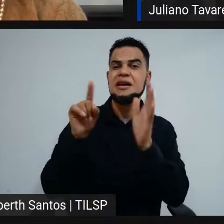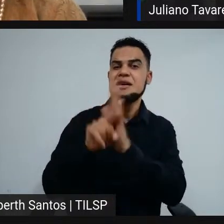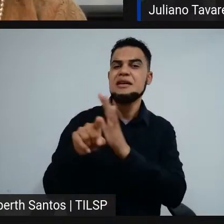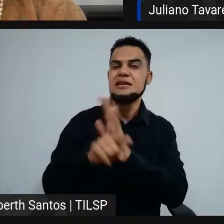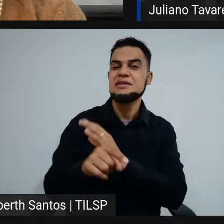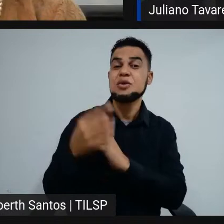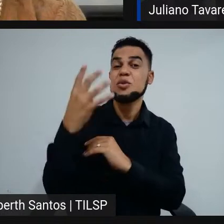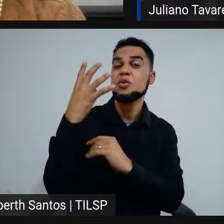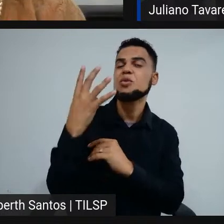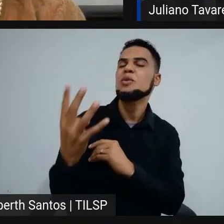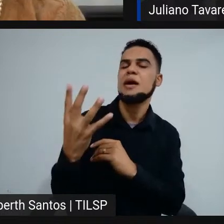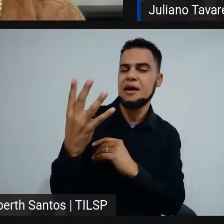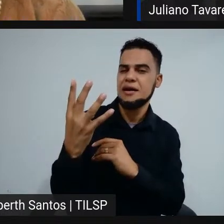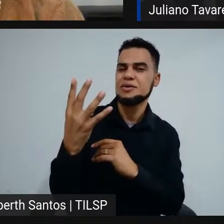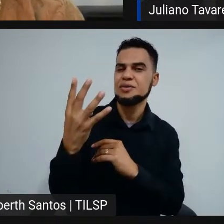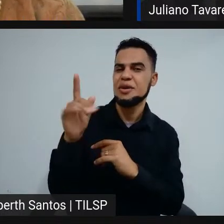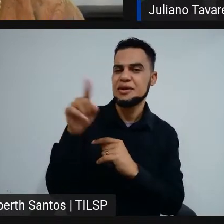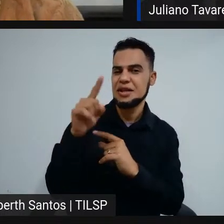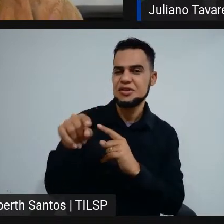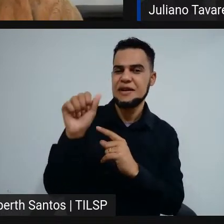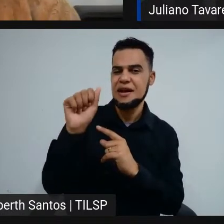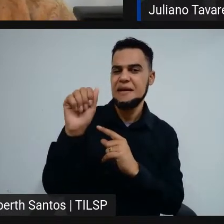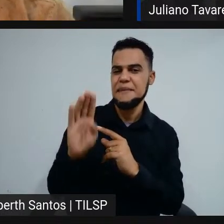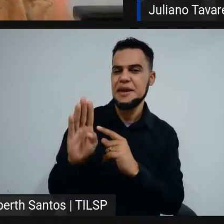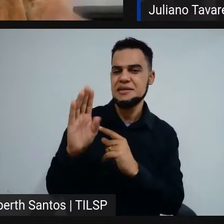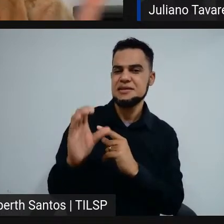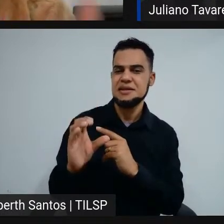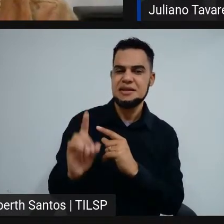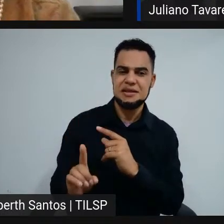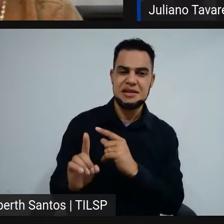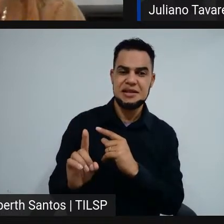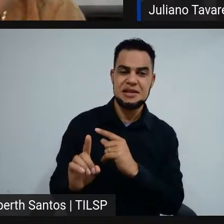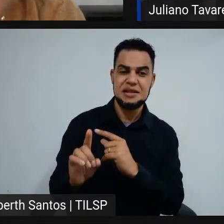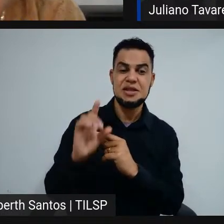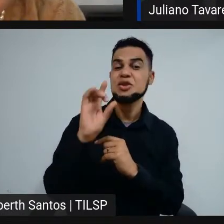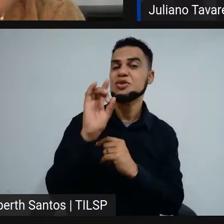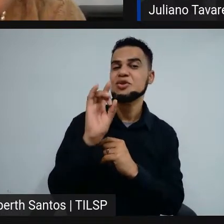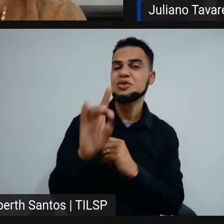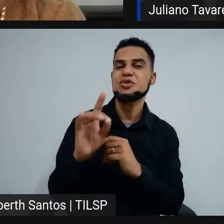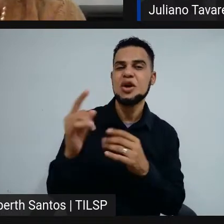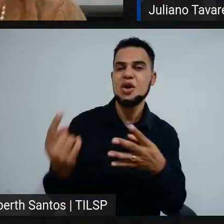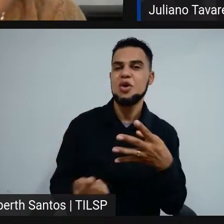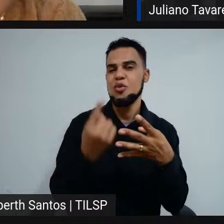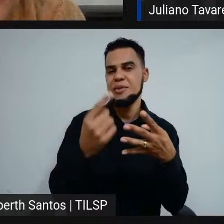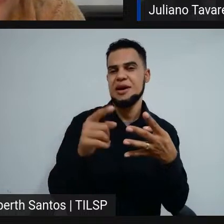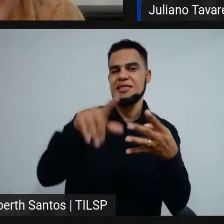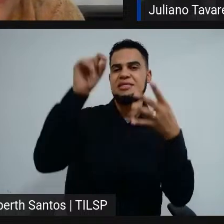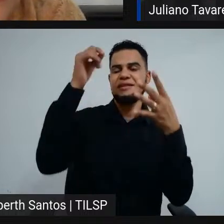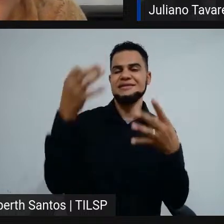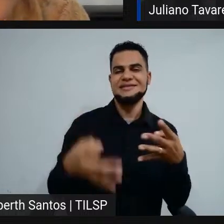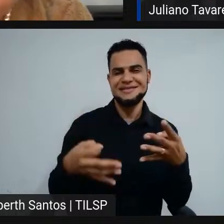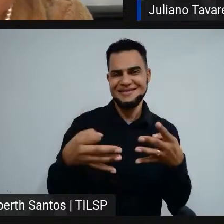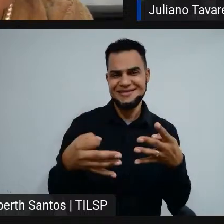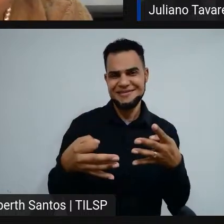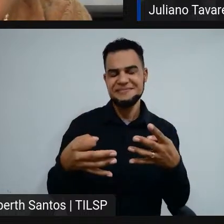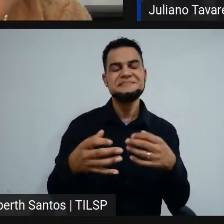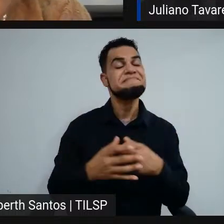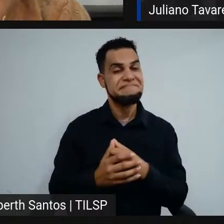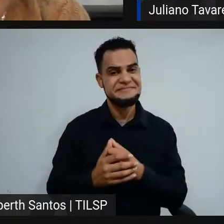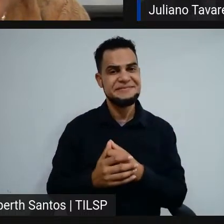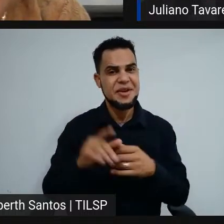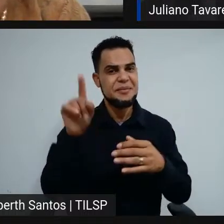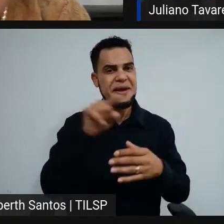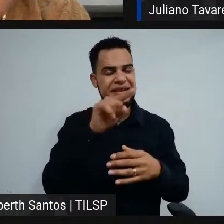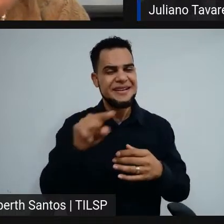alternativas, alternativa A, B, C e D. Somente uma alternativa será a alternativa correta. Então, serão